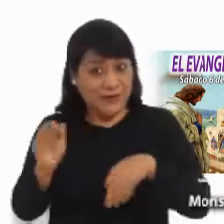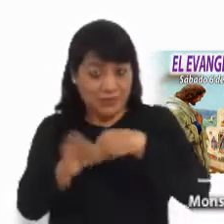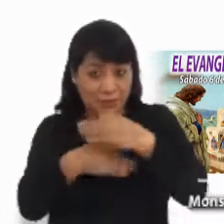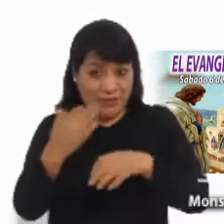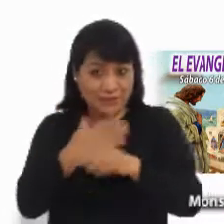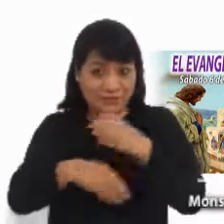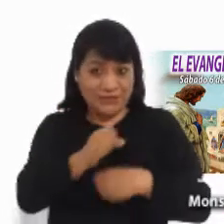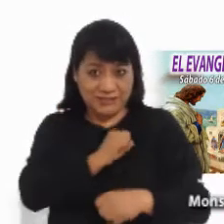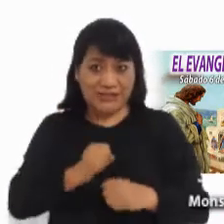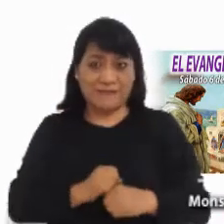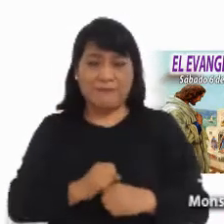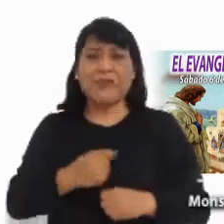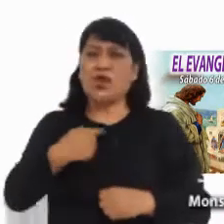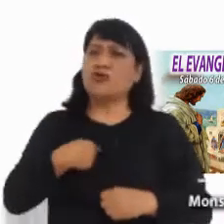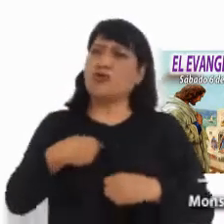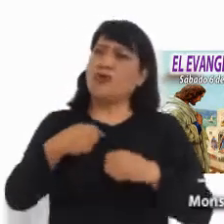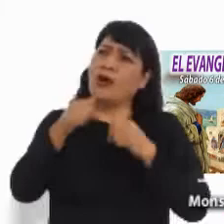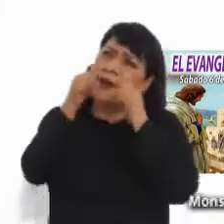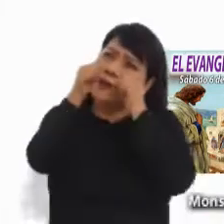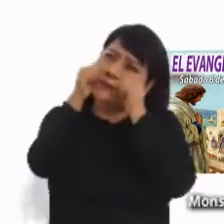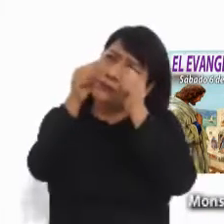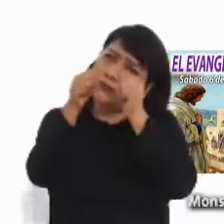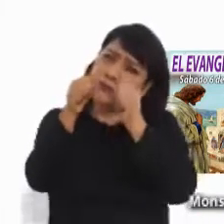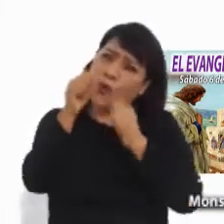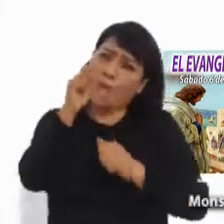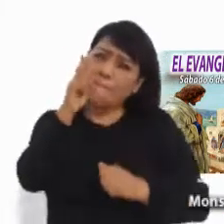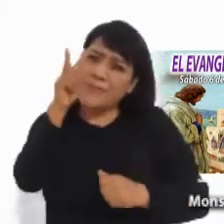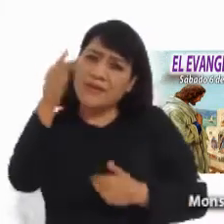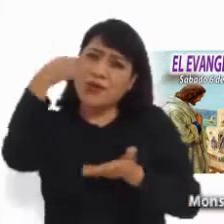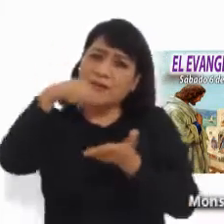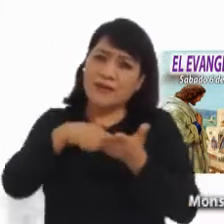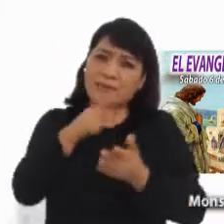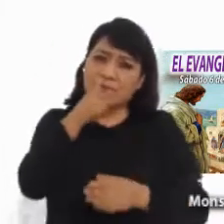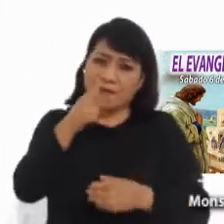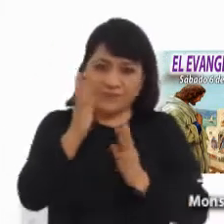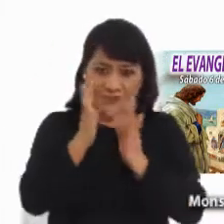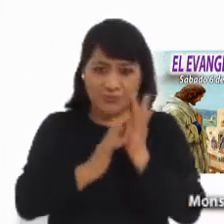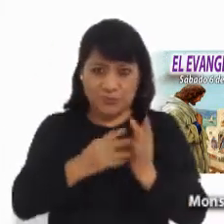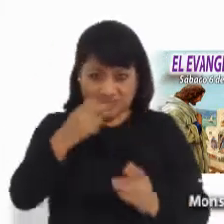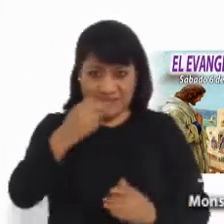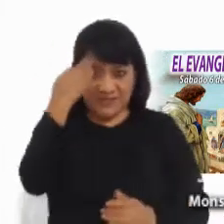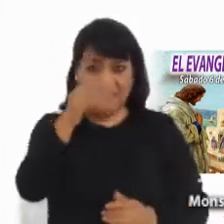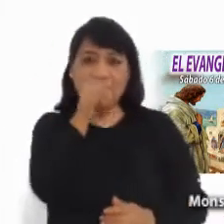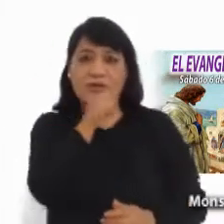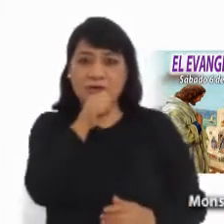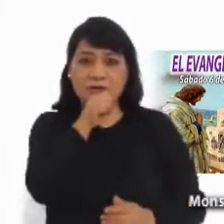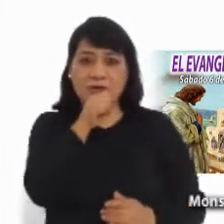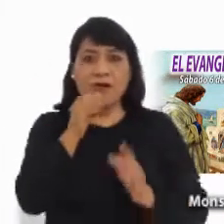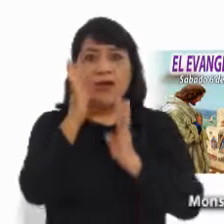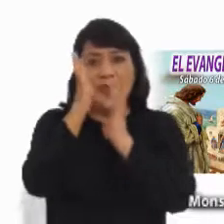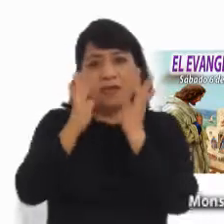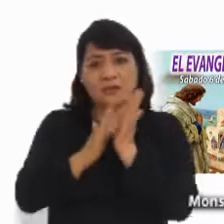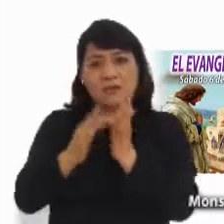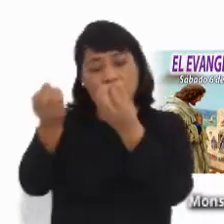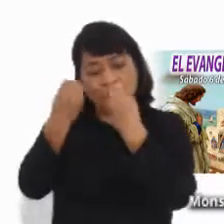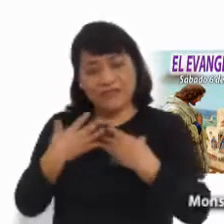Escucho y creo las palabras de Jesús, sobre todo en este tiempo de cuaresma. Él se inclina hacia